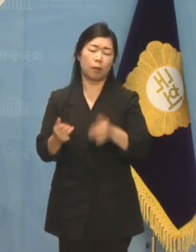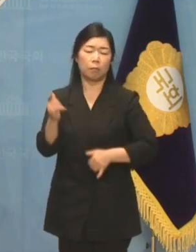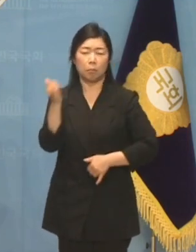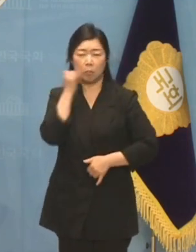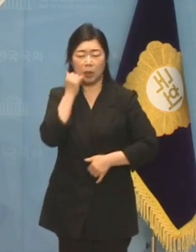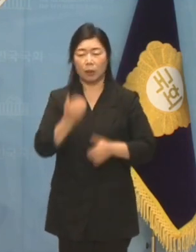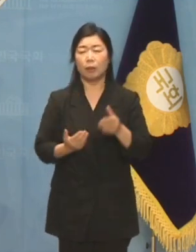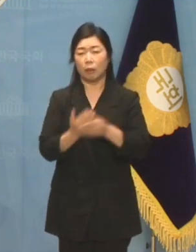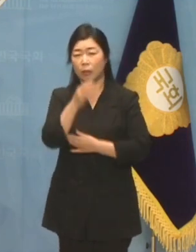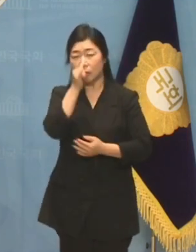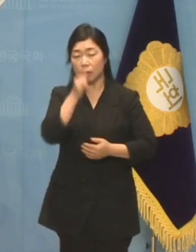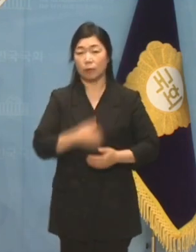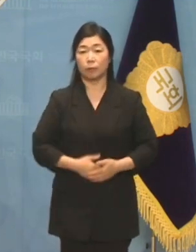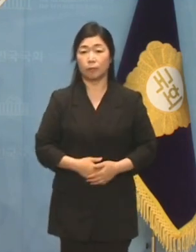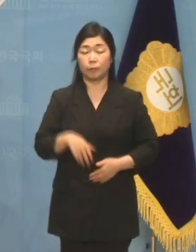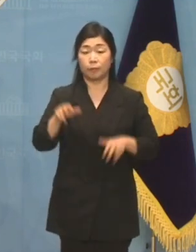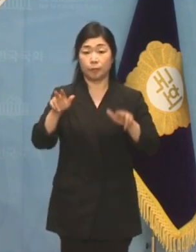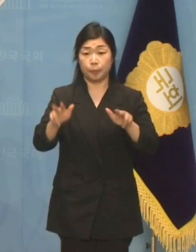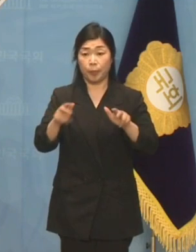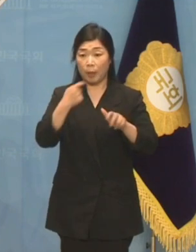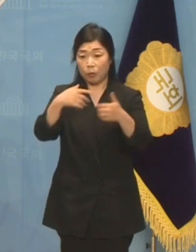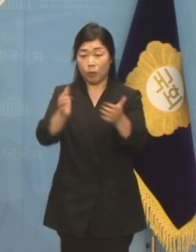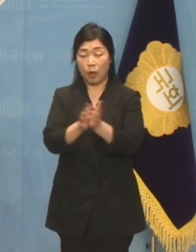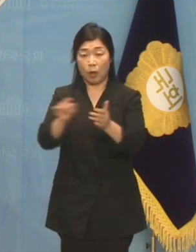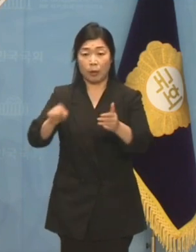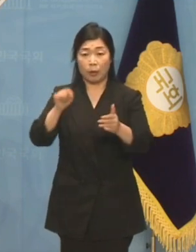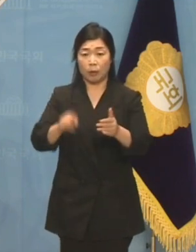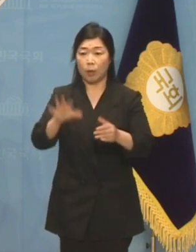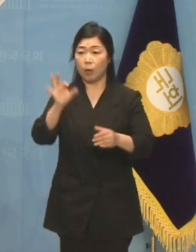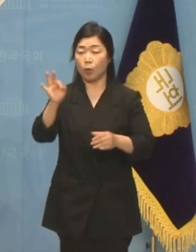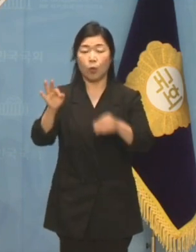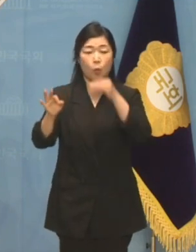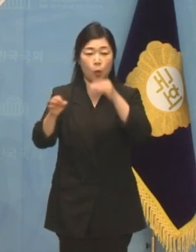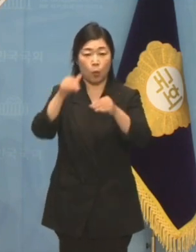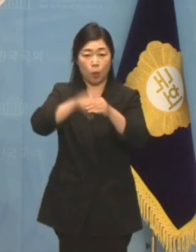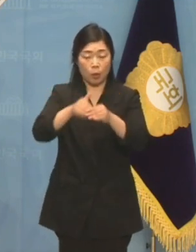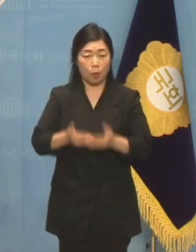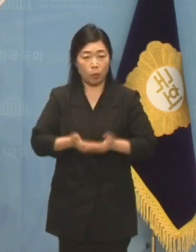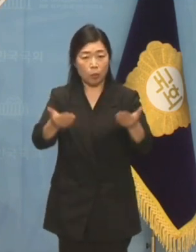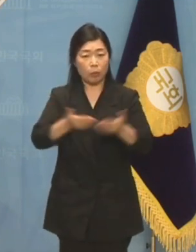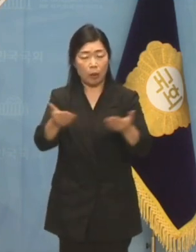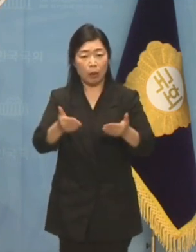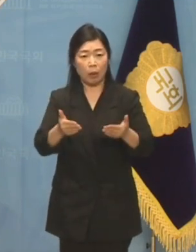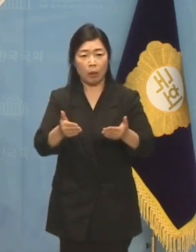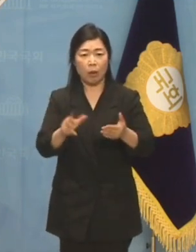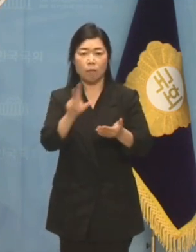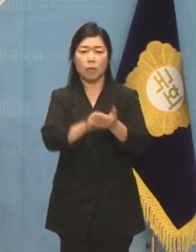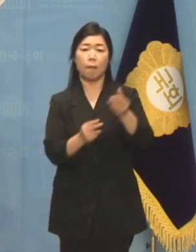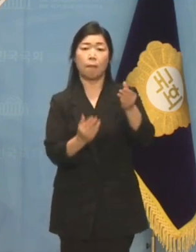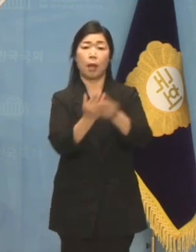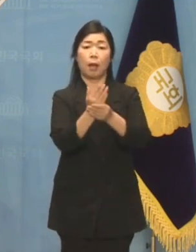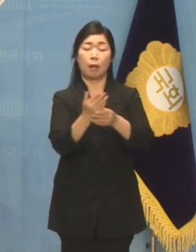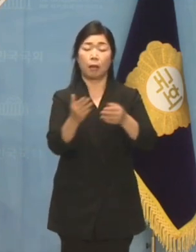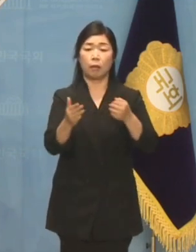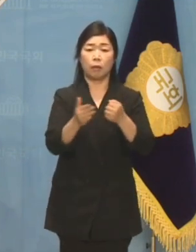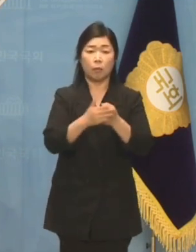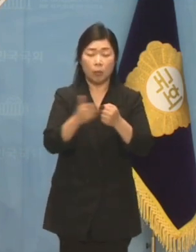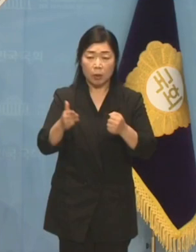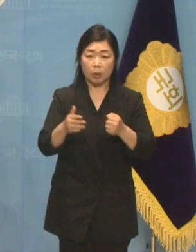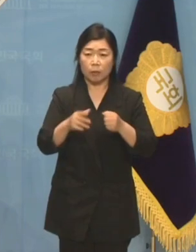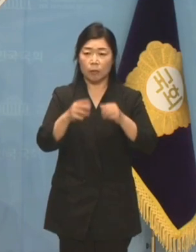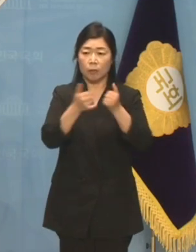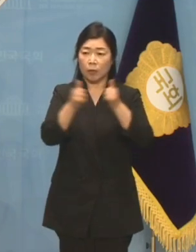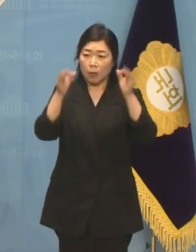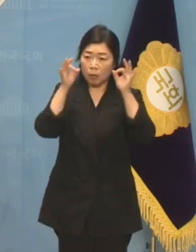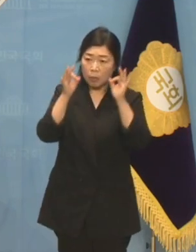희대의 당내 금권선거에 대한 비판이 거세지자 어떻게든 꼬투리라도 잡아 시선을 돌려보려는